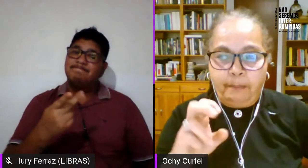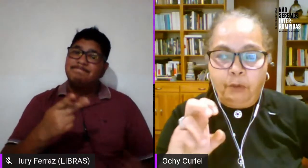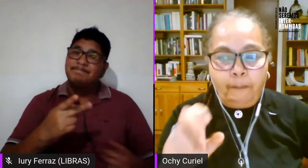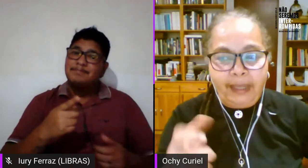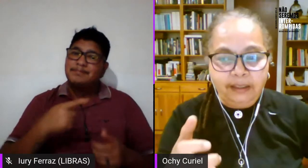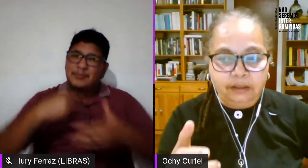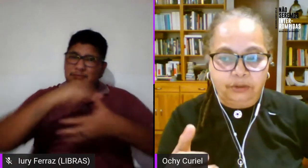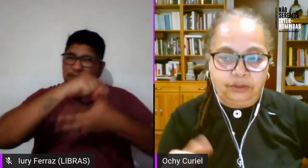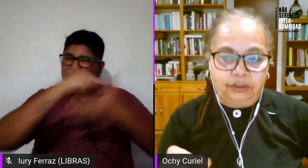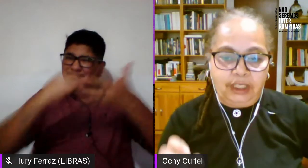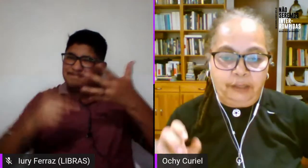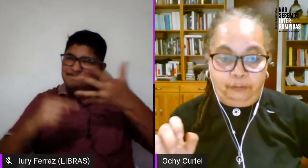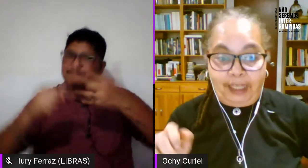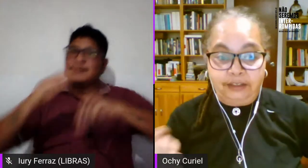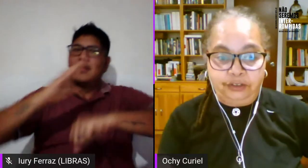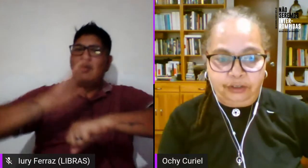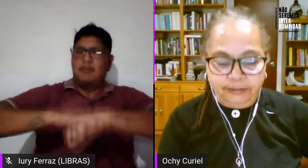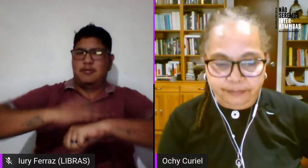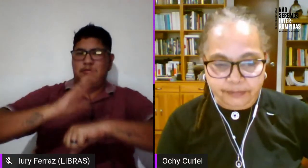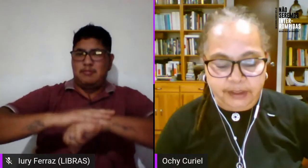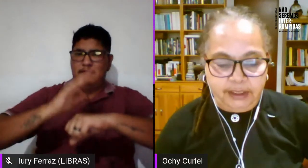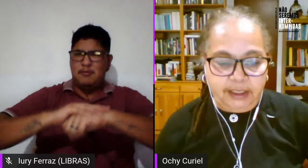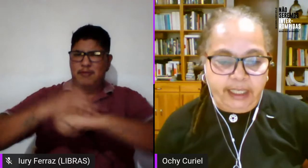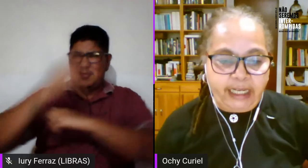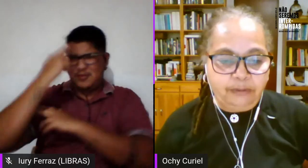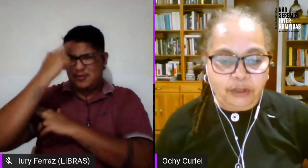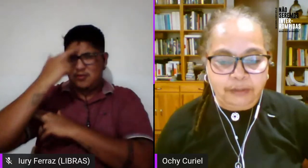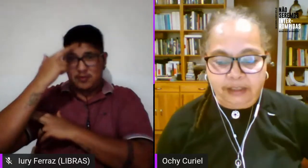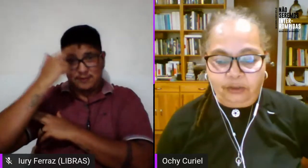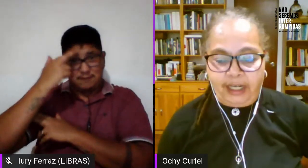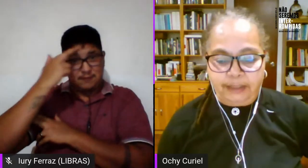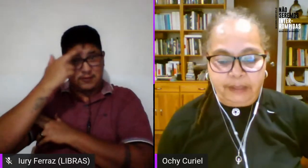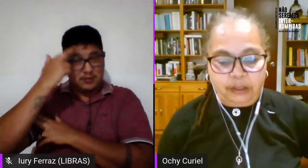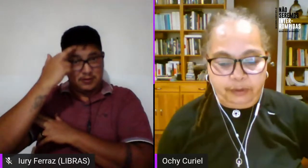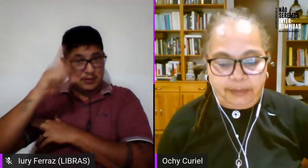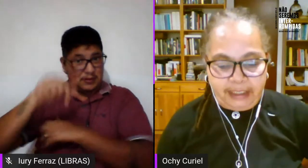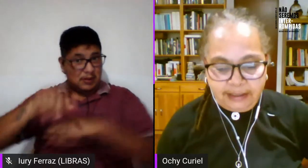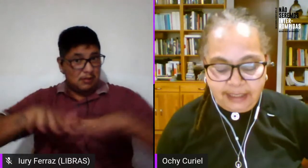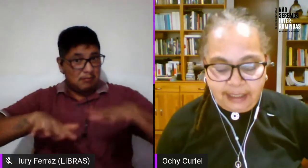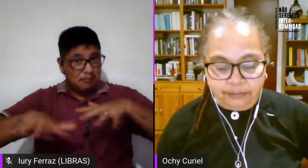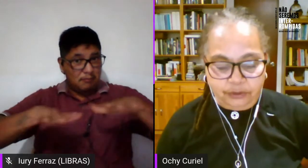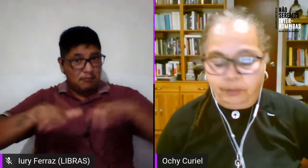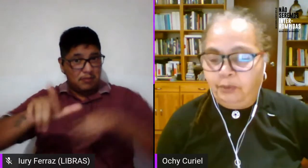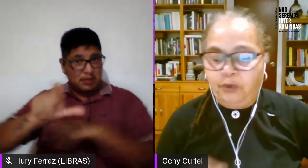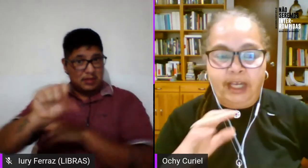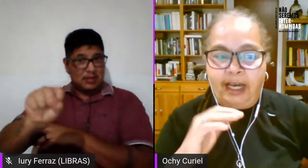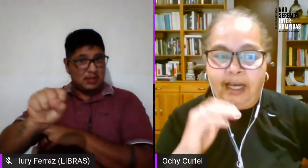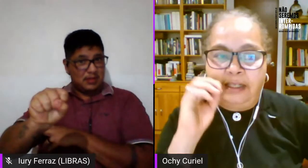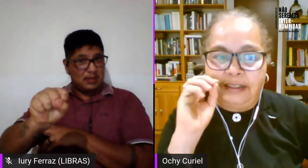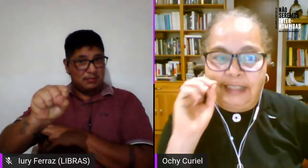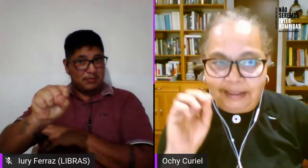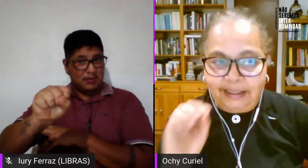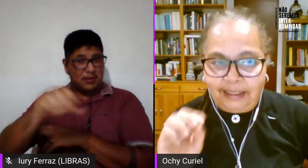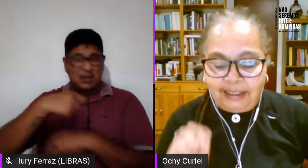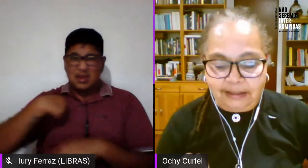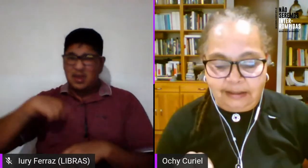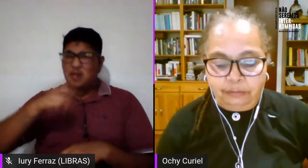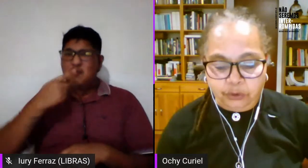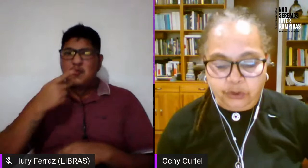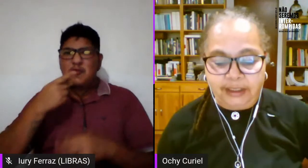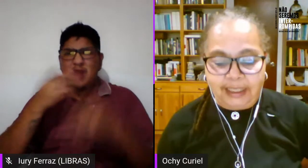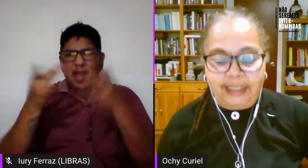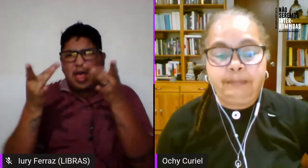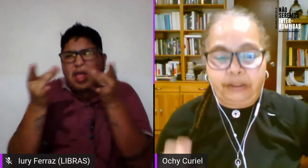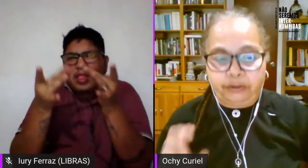momentos de inflexão no movimento lésbico feminista não me vou detener